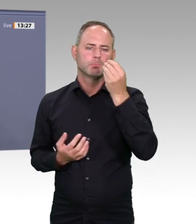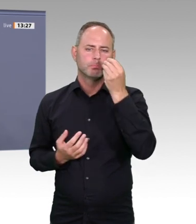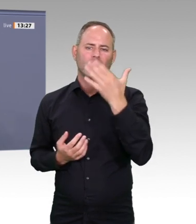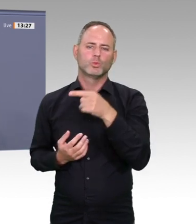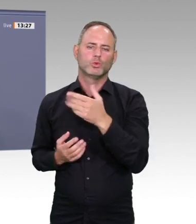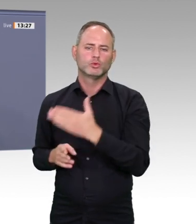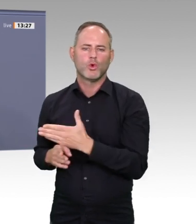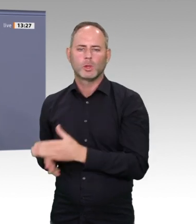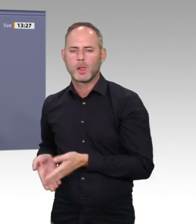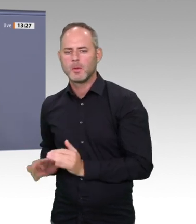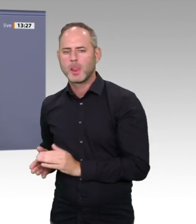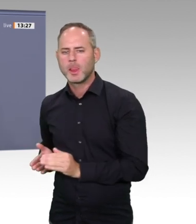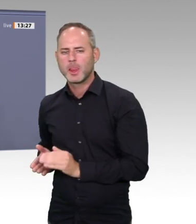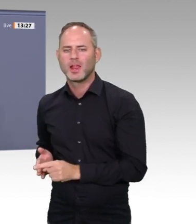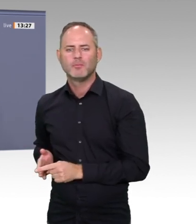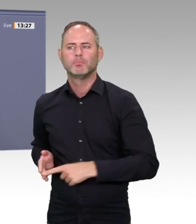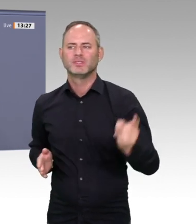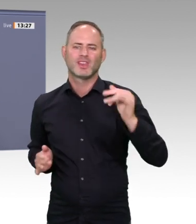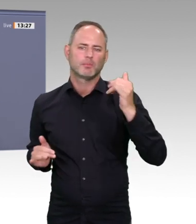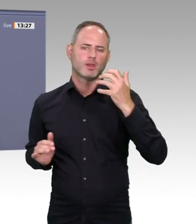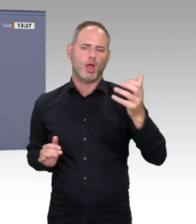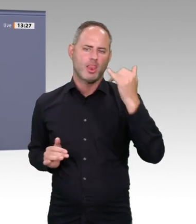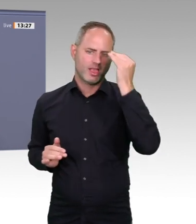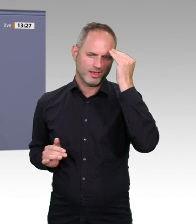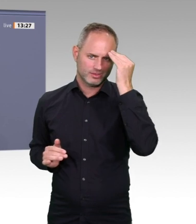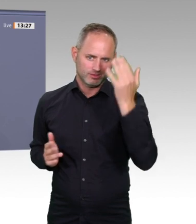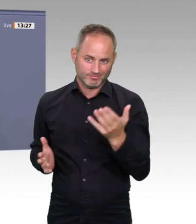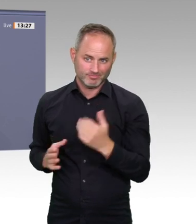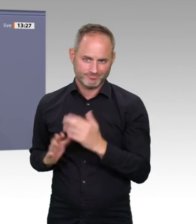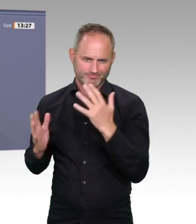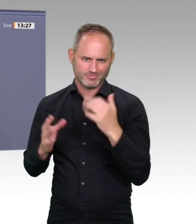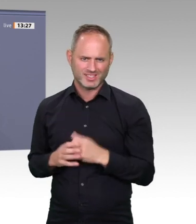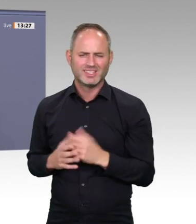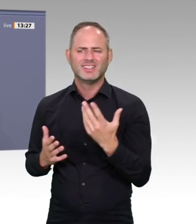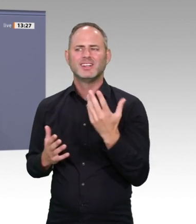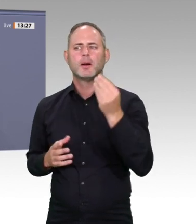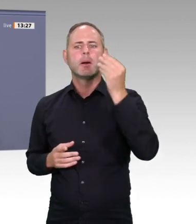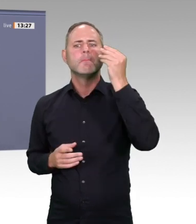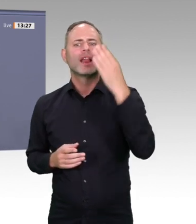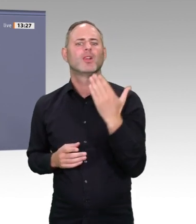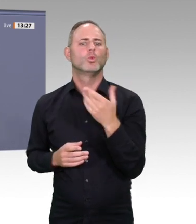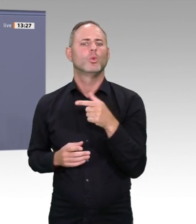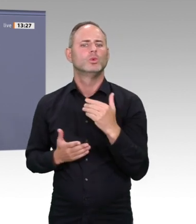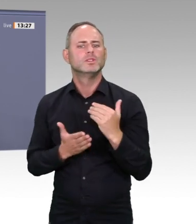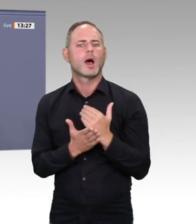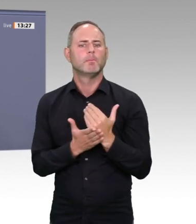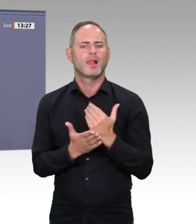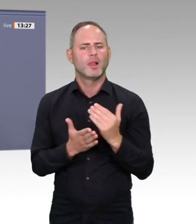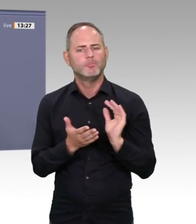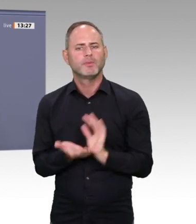Forschung zu Nachhaltigkeit oder für Forschung zu Nachhaltigkeit bedarf es wissenschaftlicher Entscheidungsfreiheiten